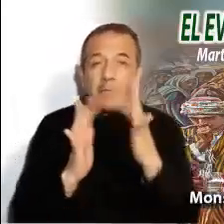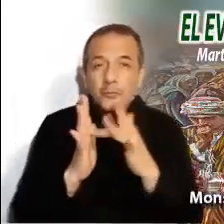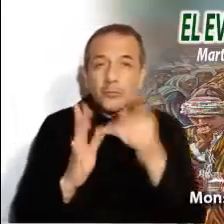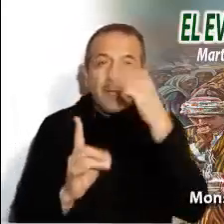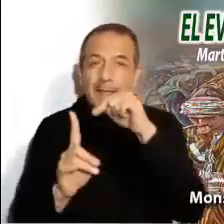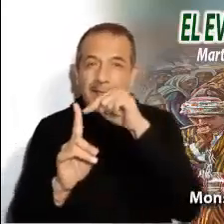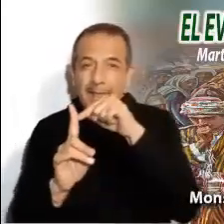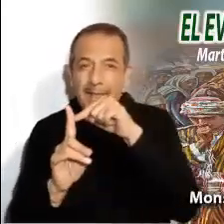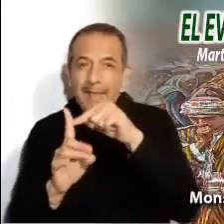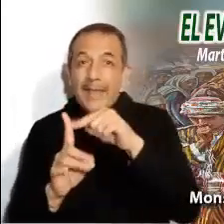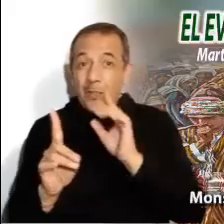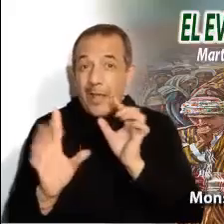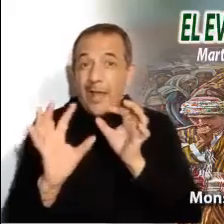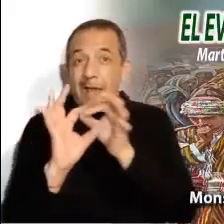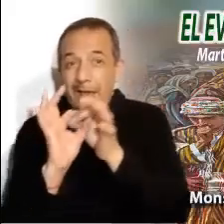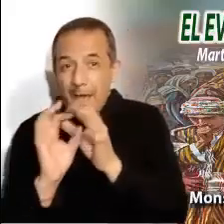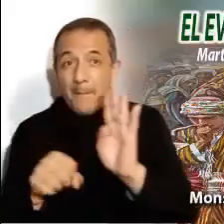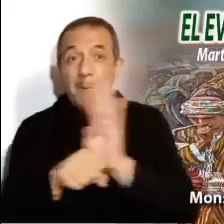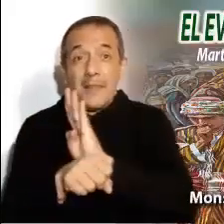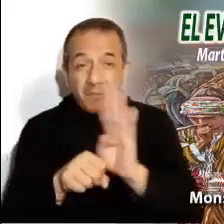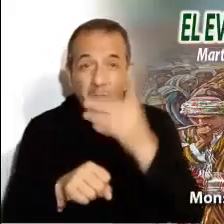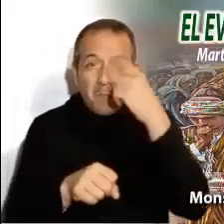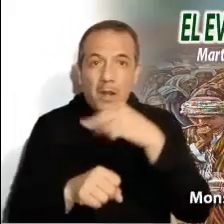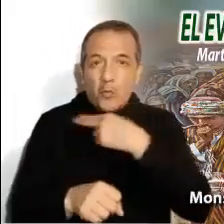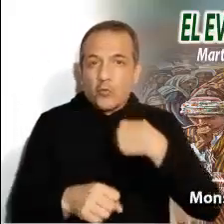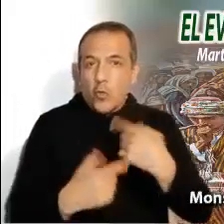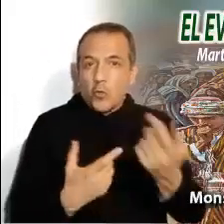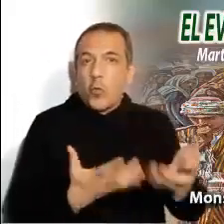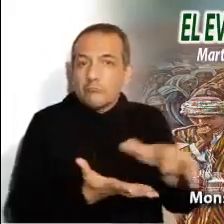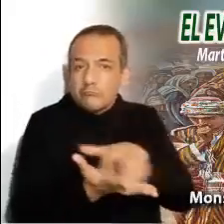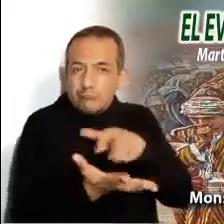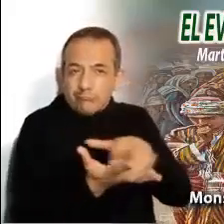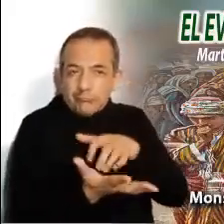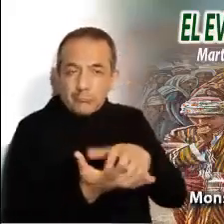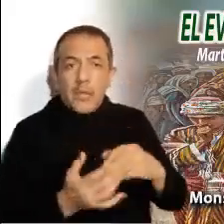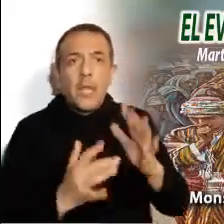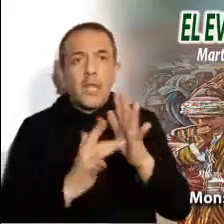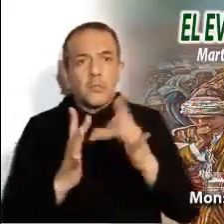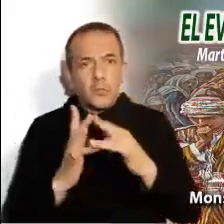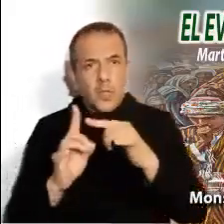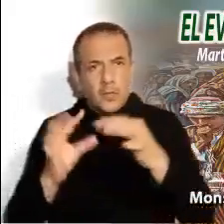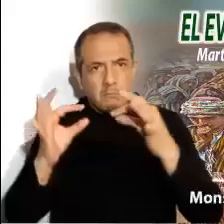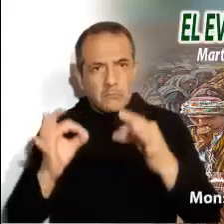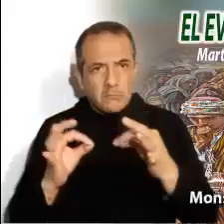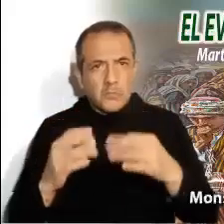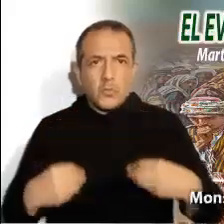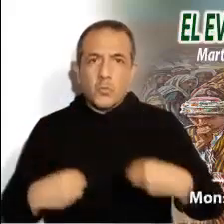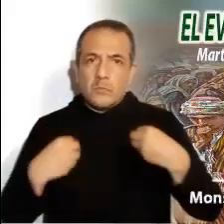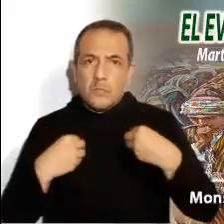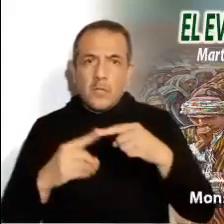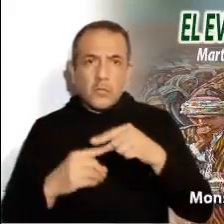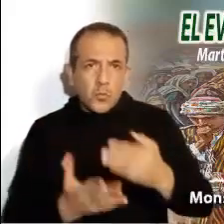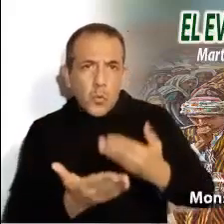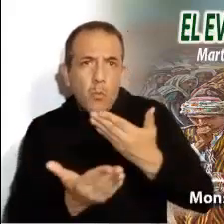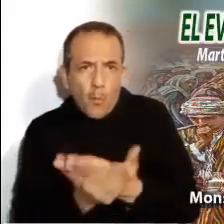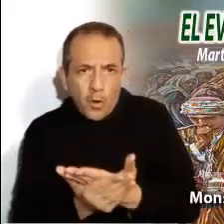beneficiarnos personalmente, económicamente. Jesús supo hacer vida a esta consigna que propone